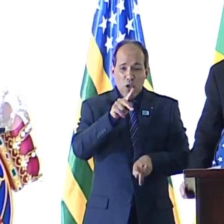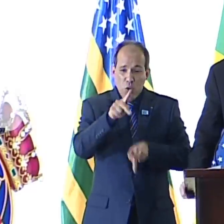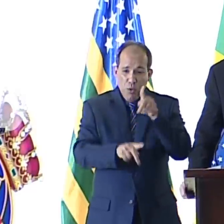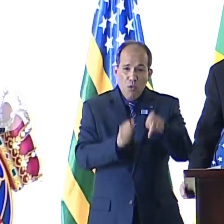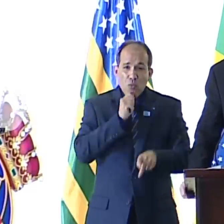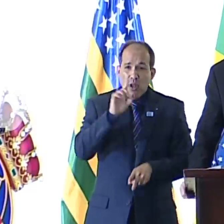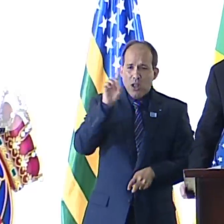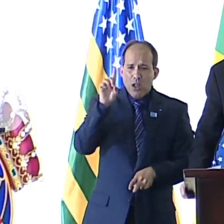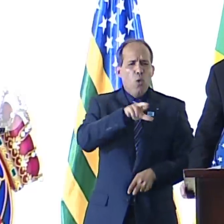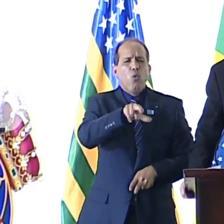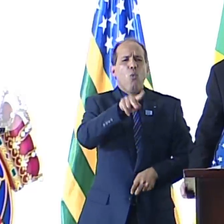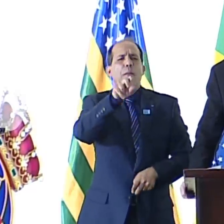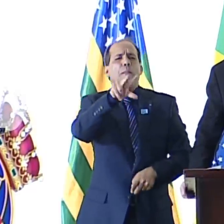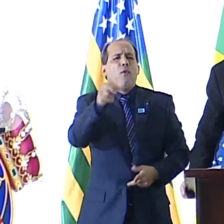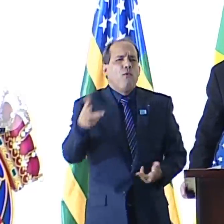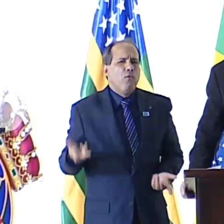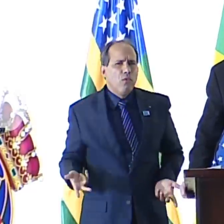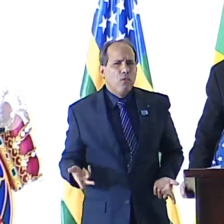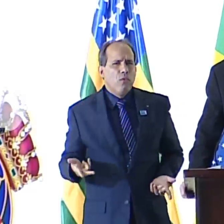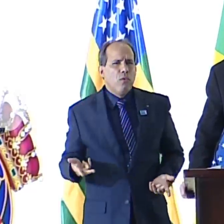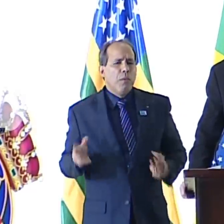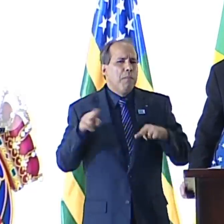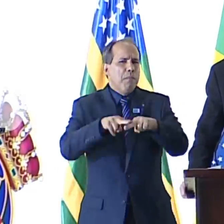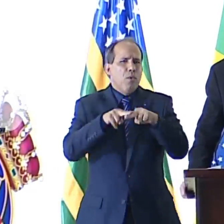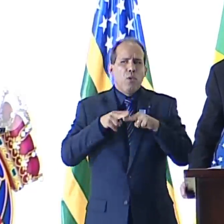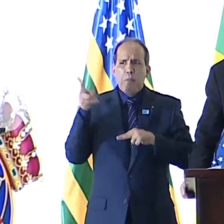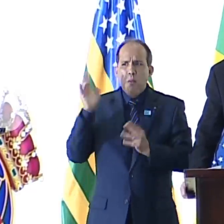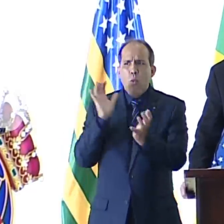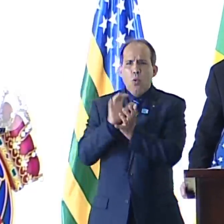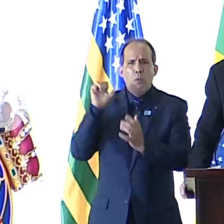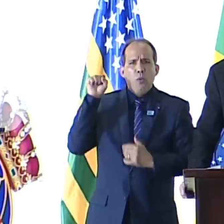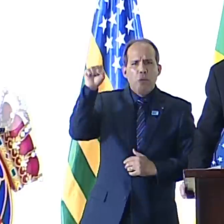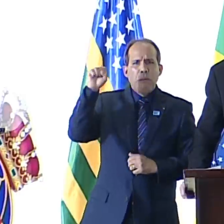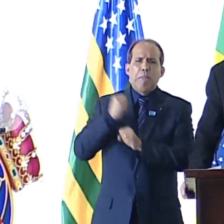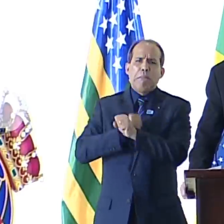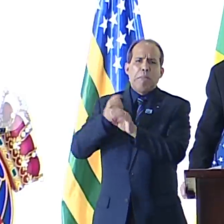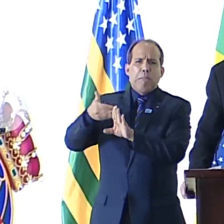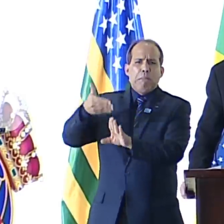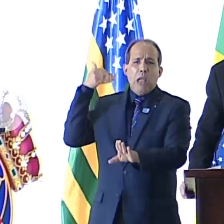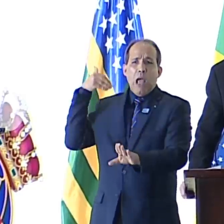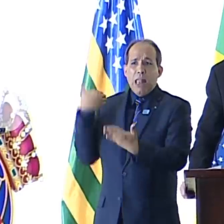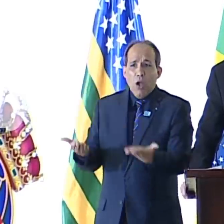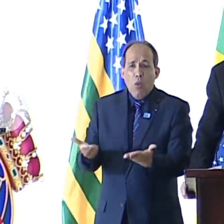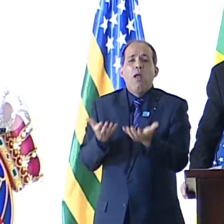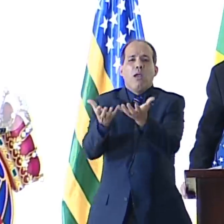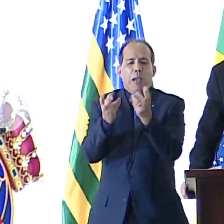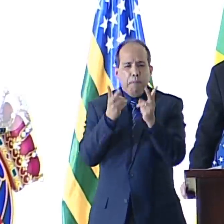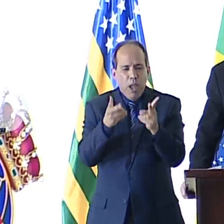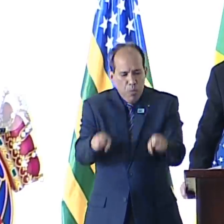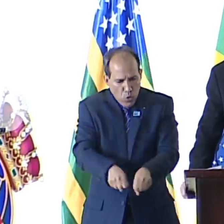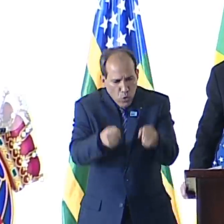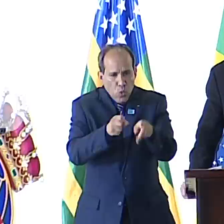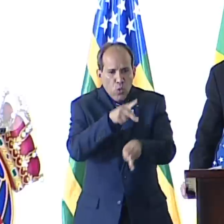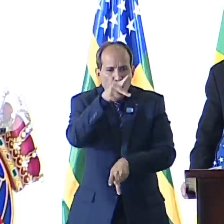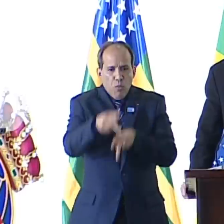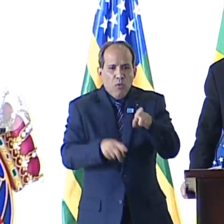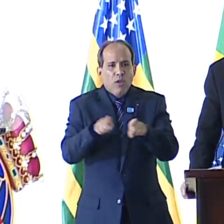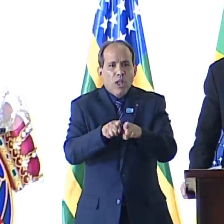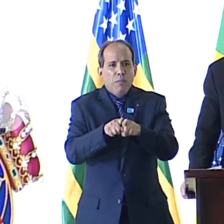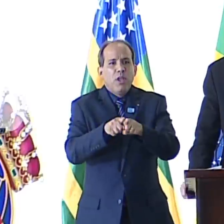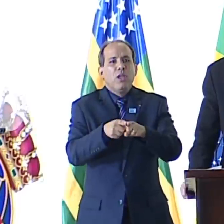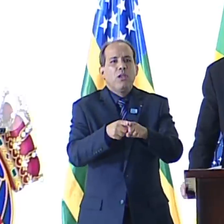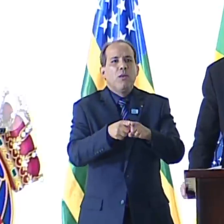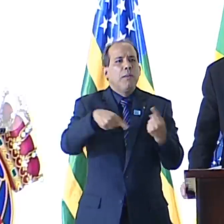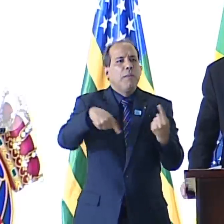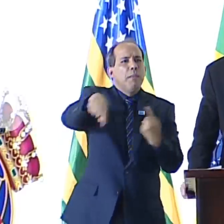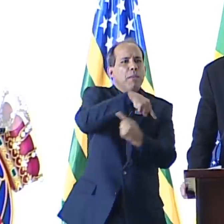não merece o nome de povo. E era justamente isso que os comunistas de todas as épocas queriam e querem. Destruir o povo em sua organicidade